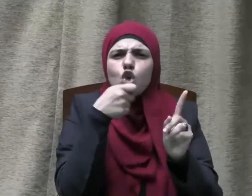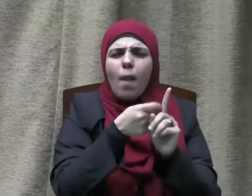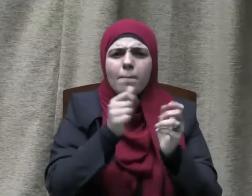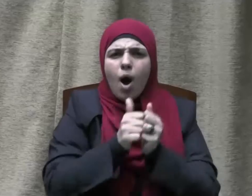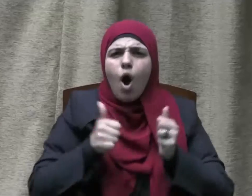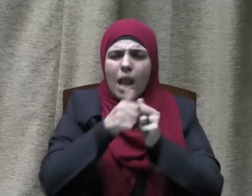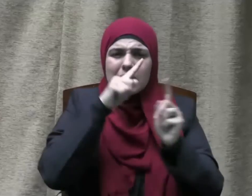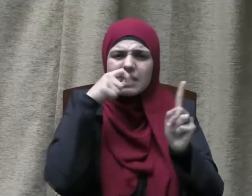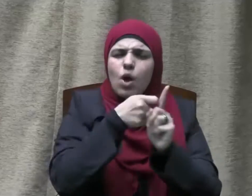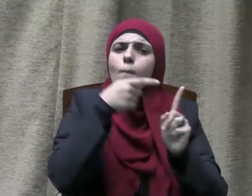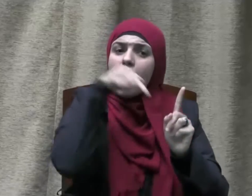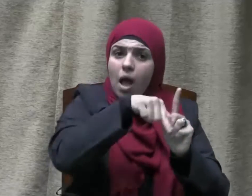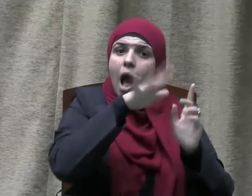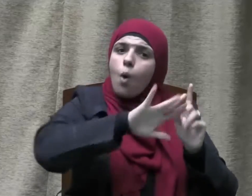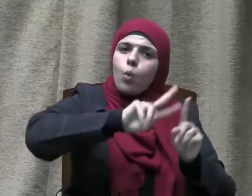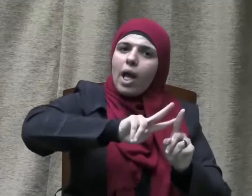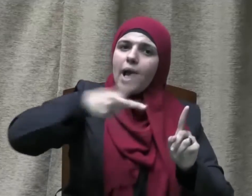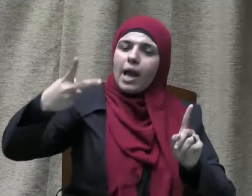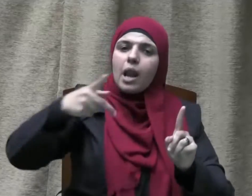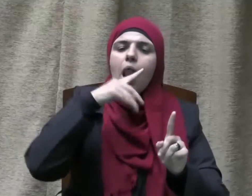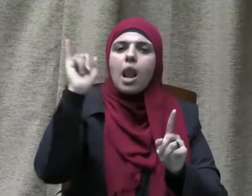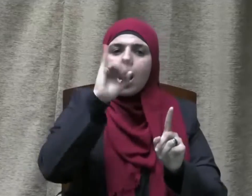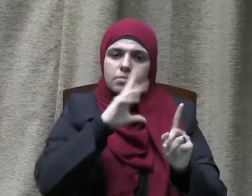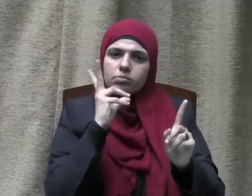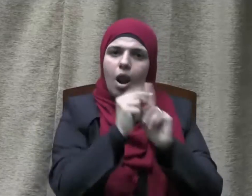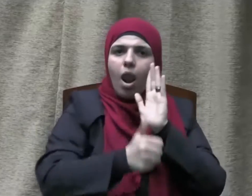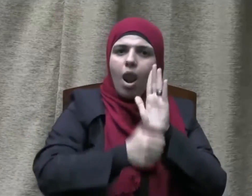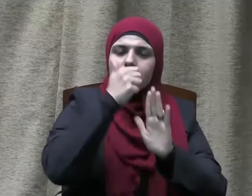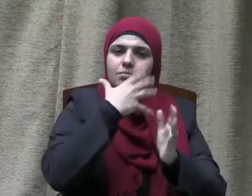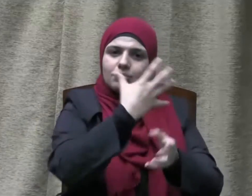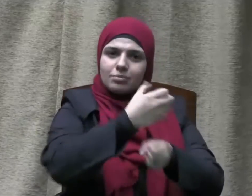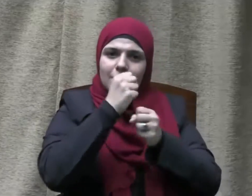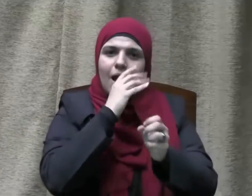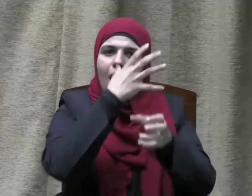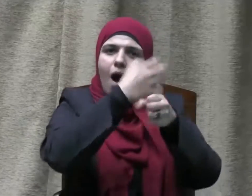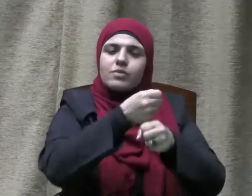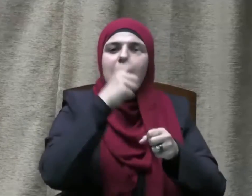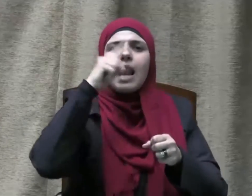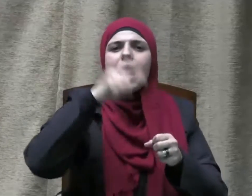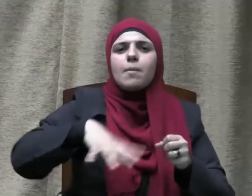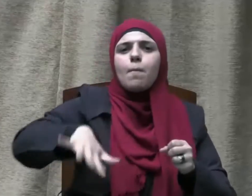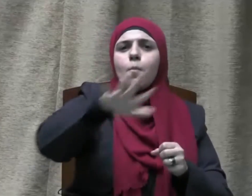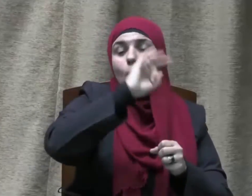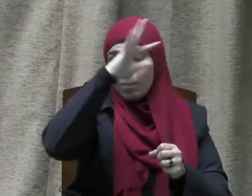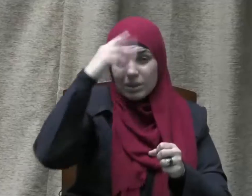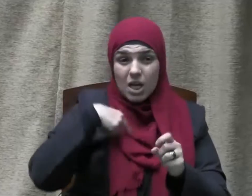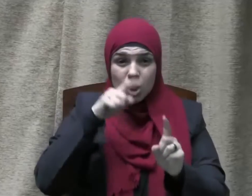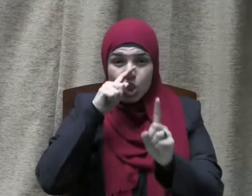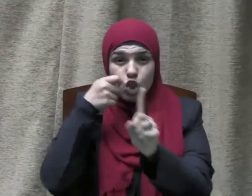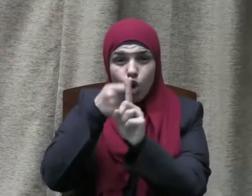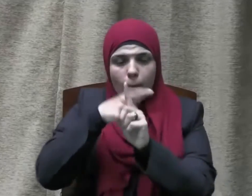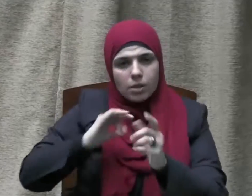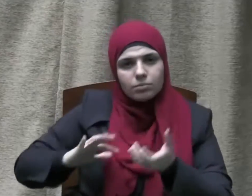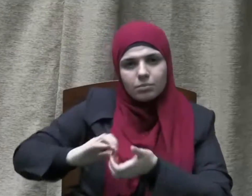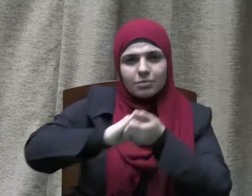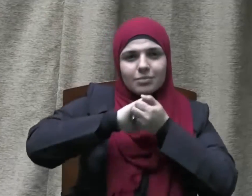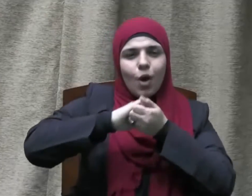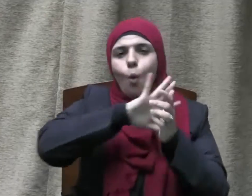أهلها إلا نصروه وكانوا على من ظلمه يدا واحدة حتى